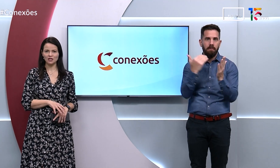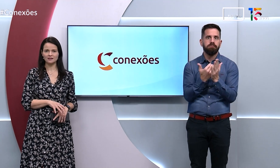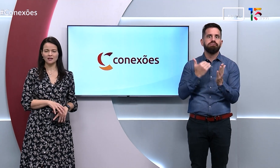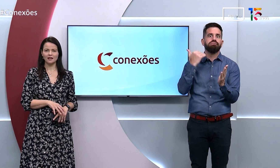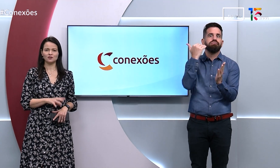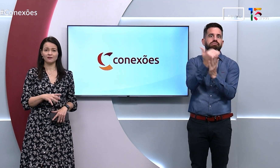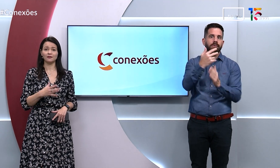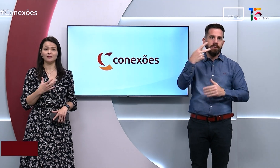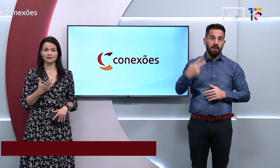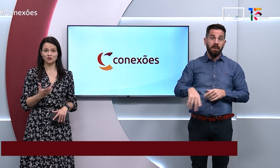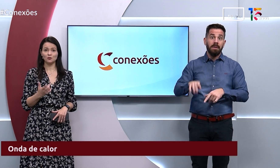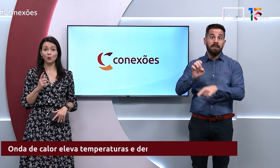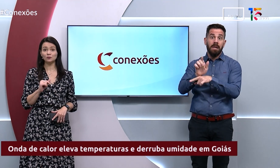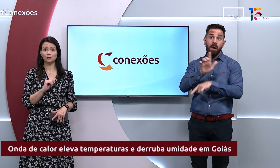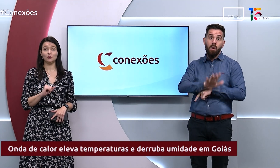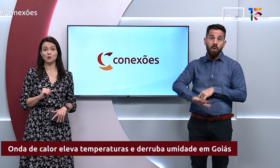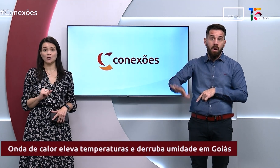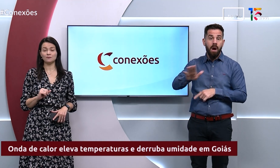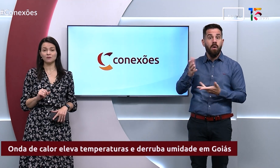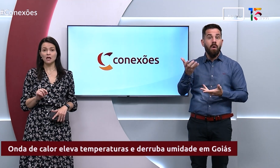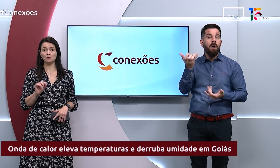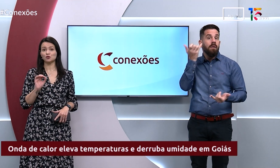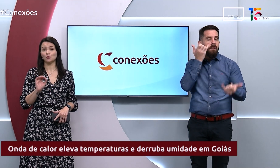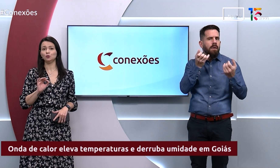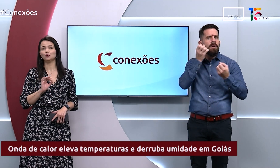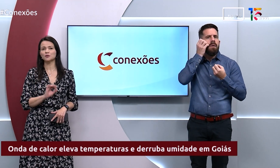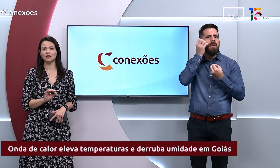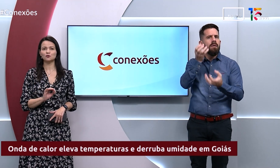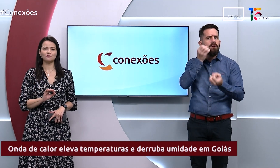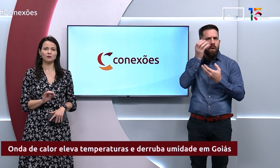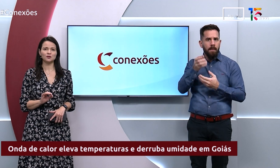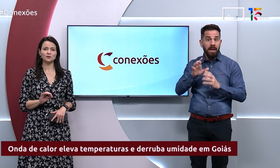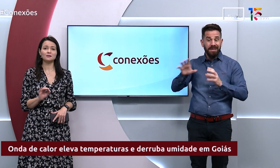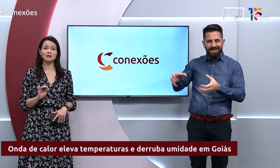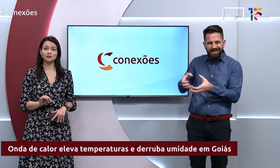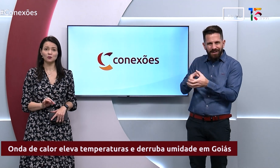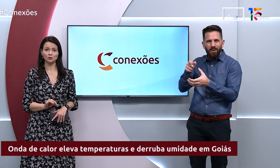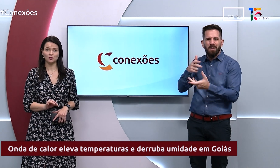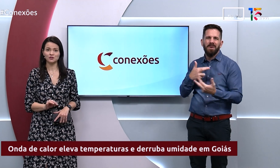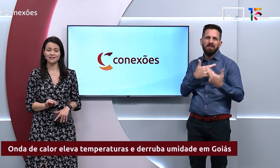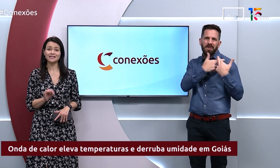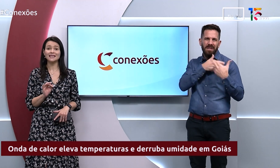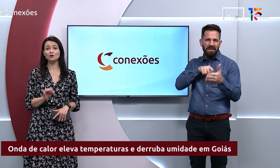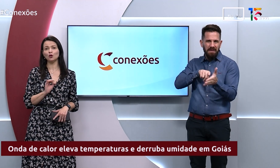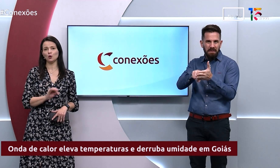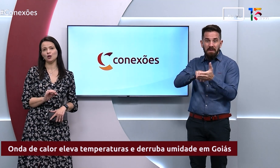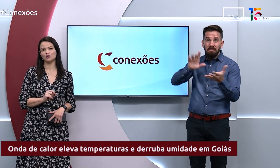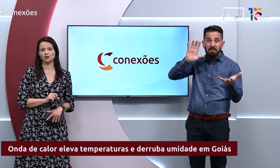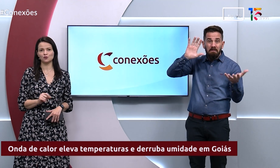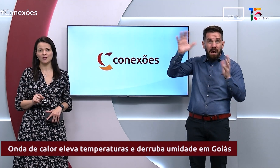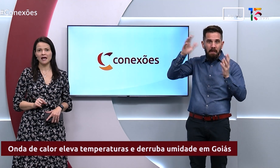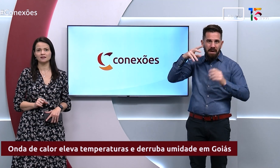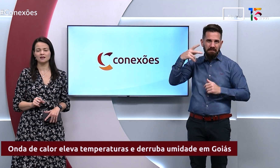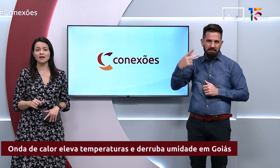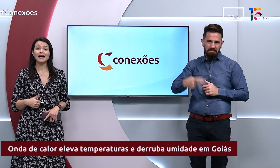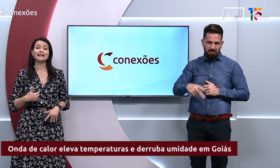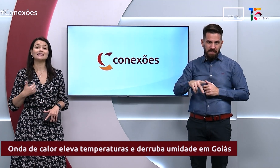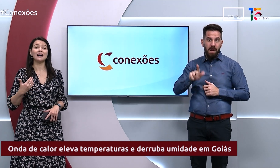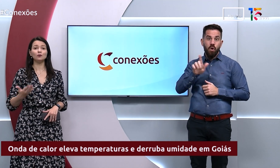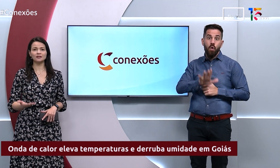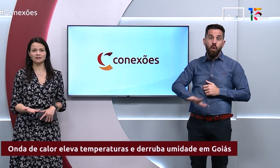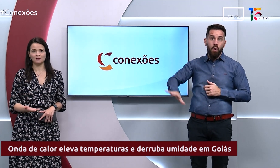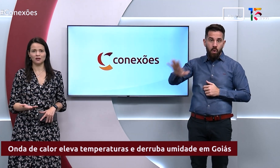últimos dias, a gente vai assistir um conteúdo agora. Bom, de acordo com o Centro de Informações Meteorológicas e Hidrológicas de Goiás,